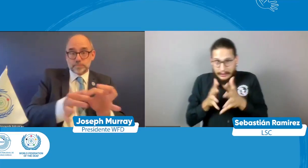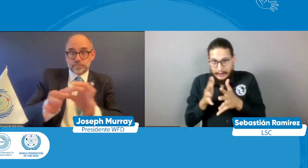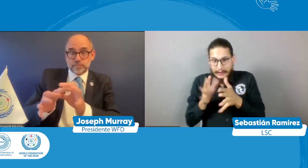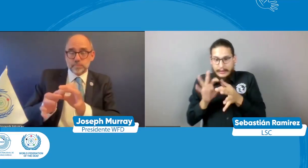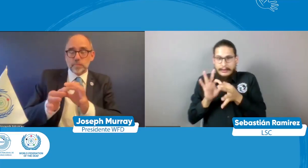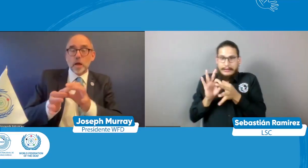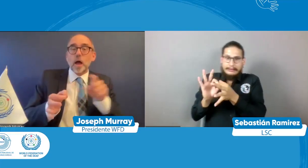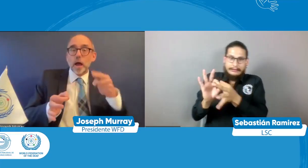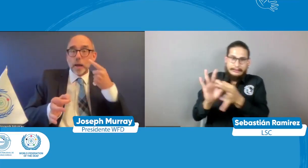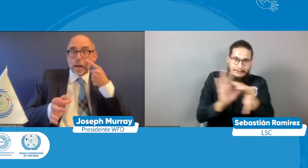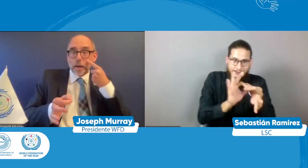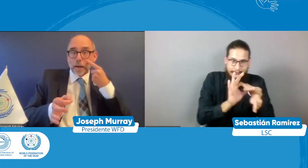unidad